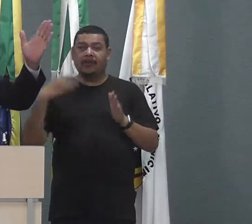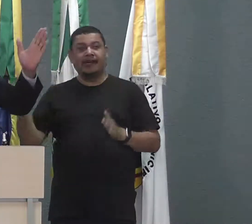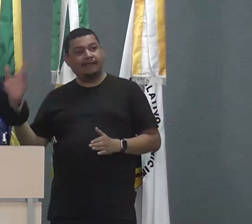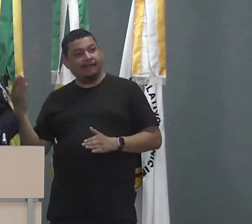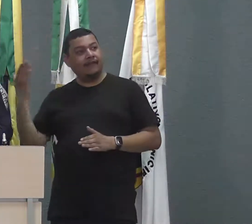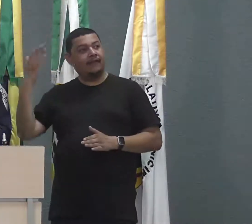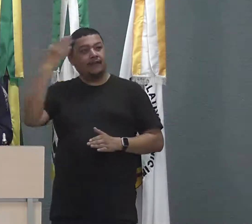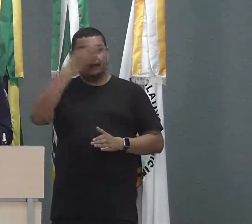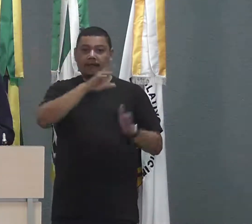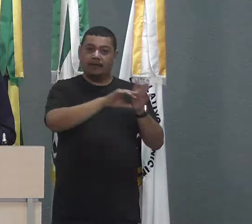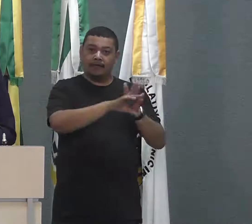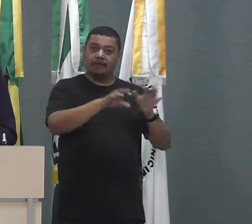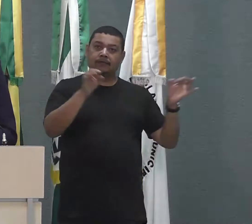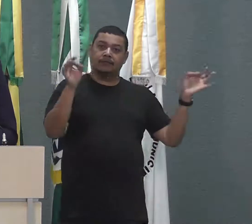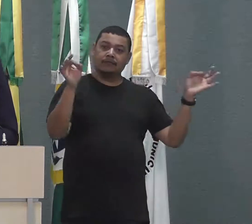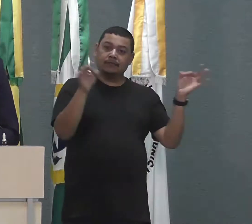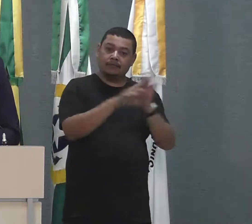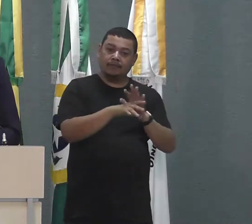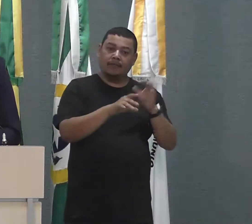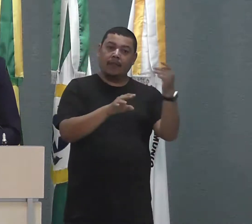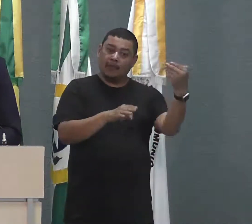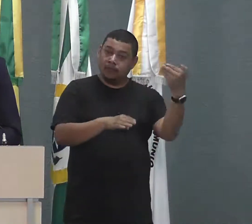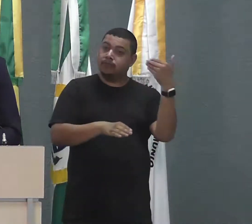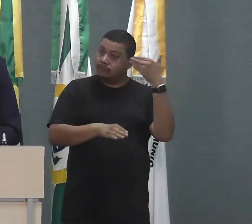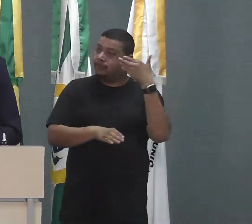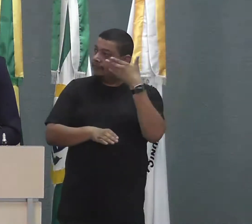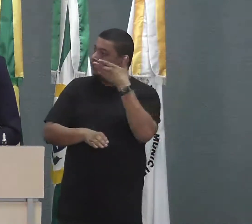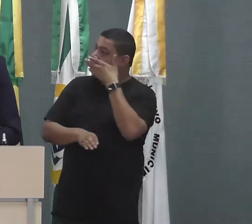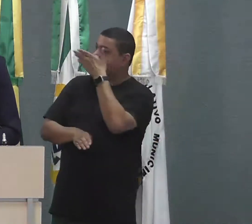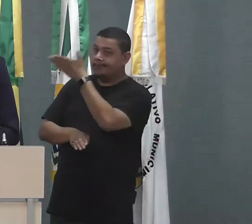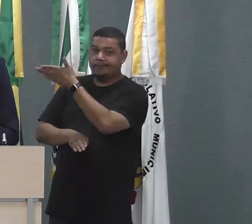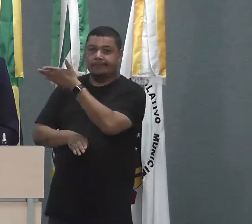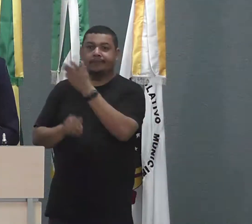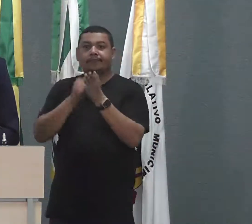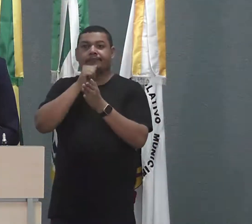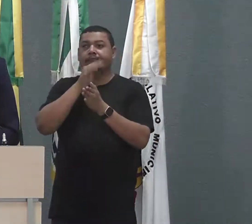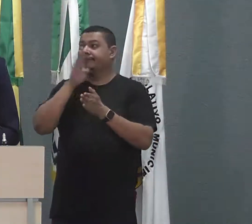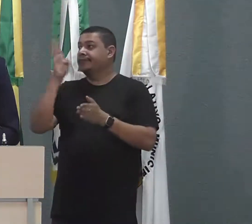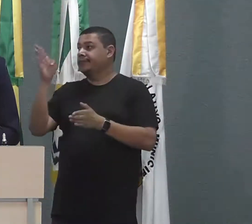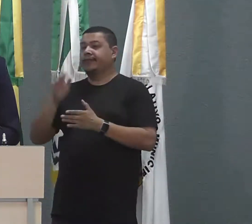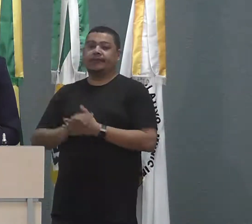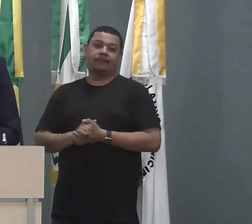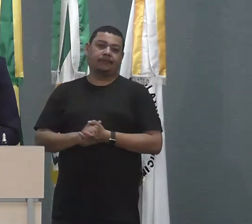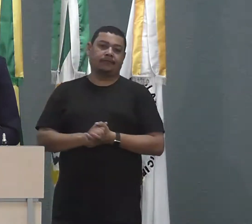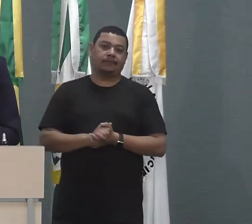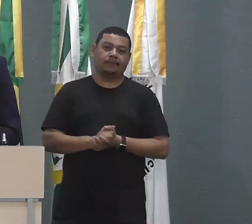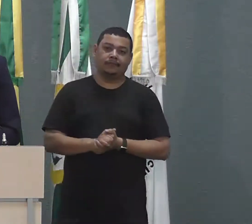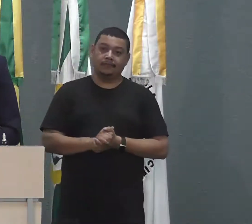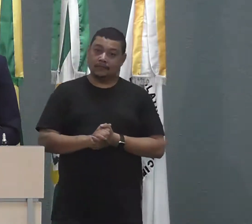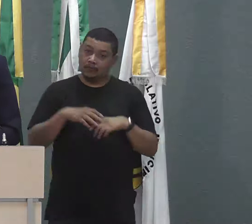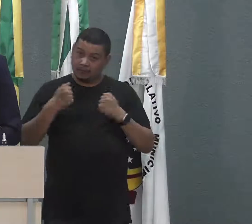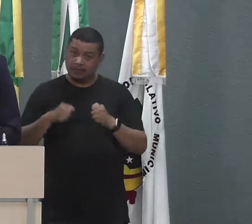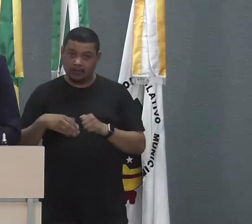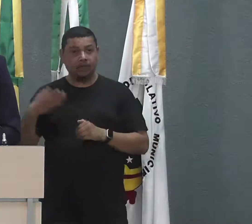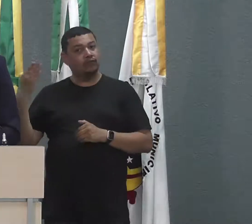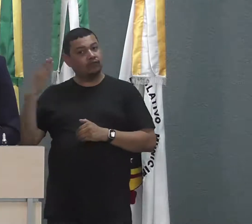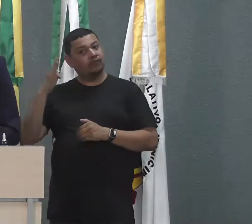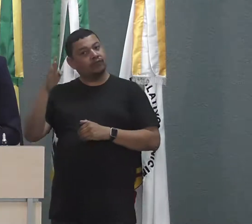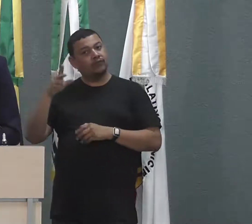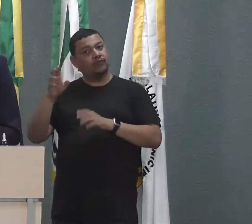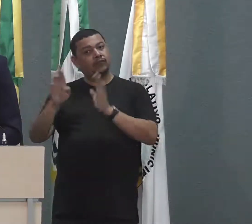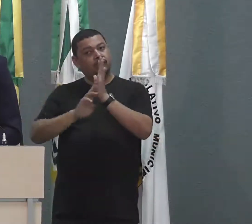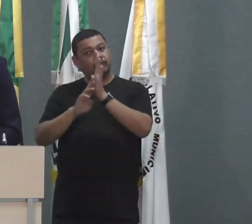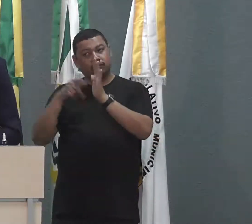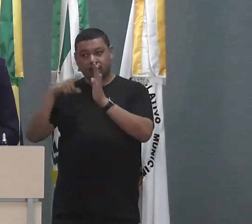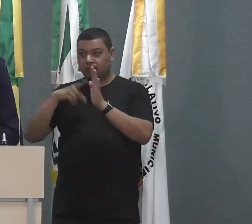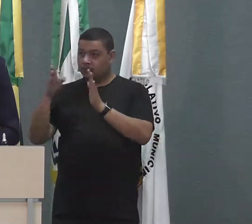e vir aqui para a rodoviária interestadual, porque não tem um ponto de parada. Vamos botar esse ponto lá na rota de parada,